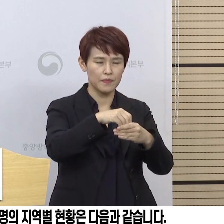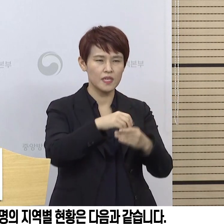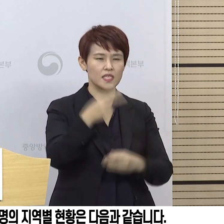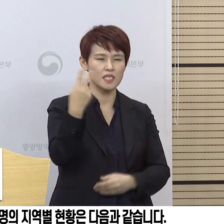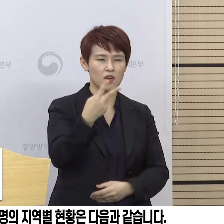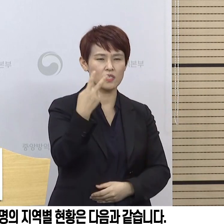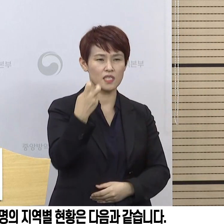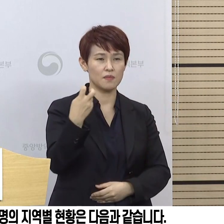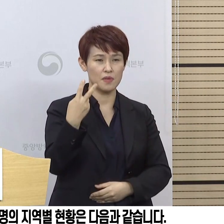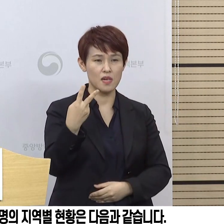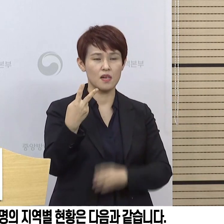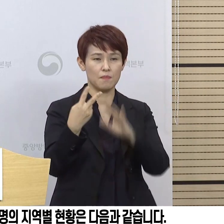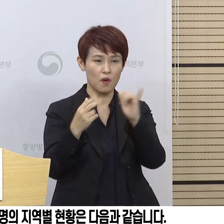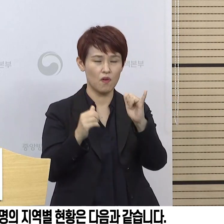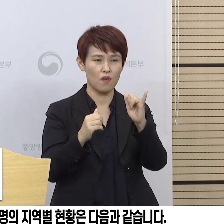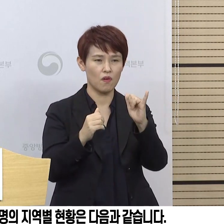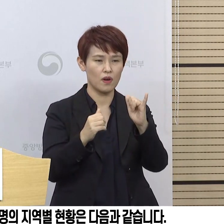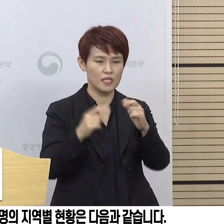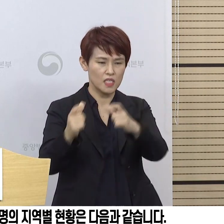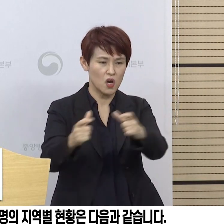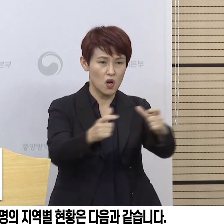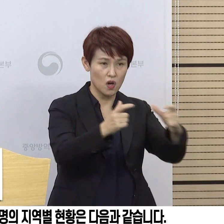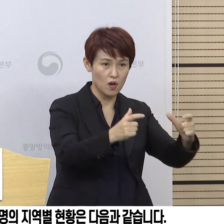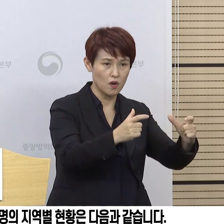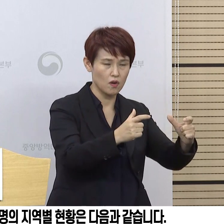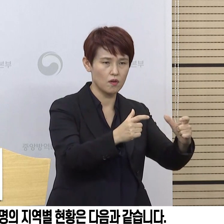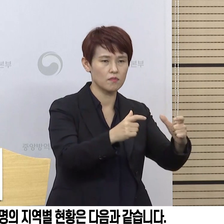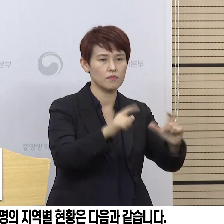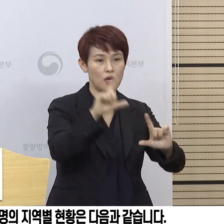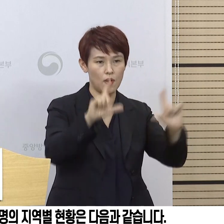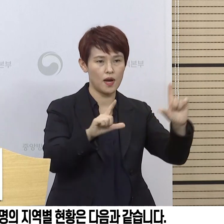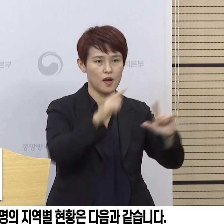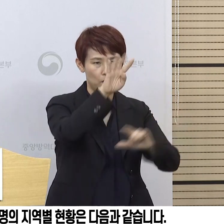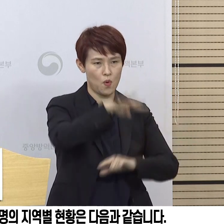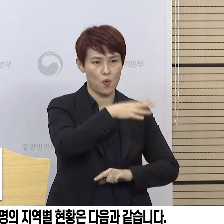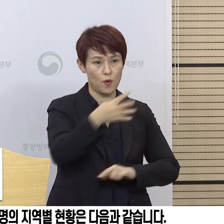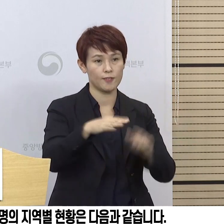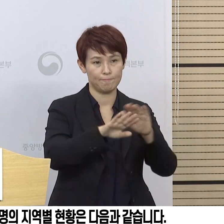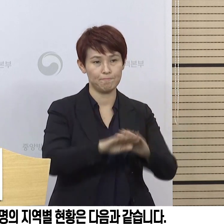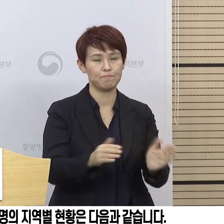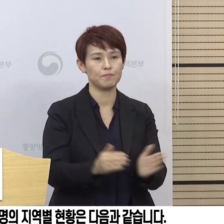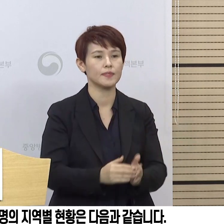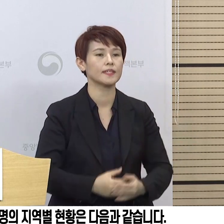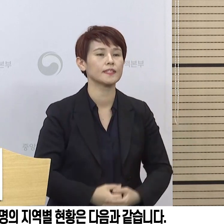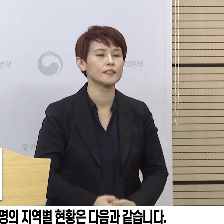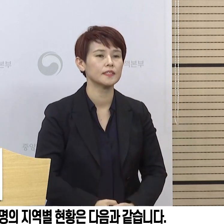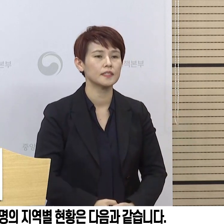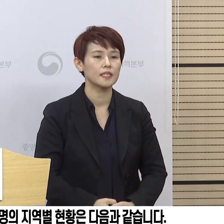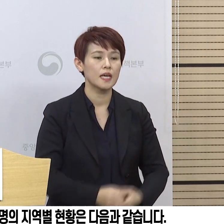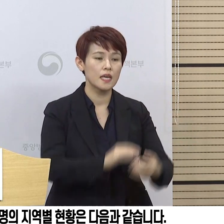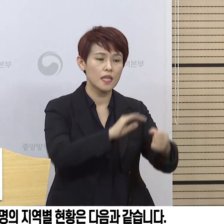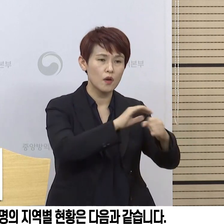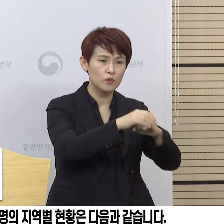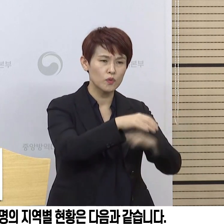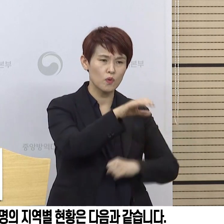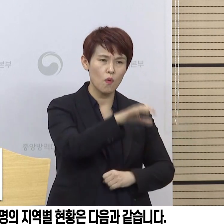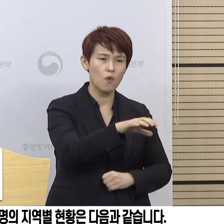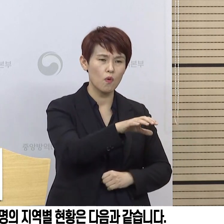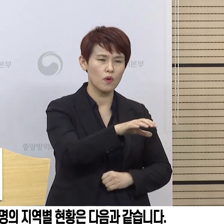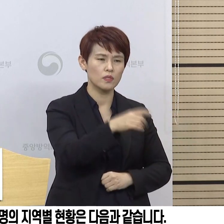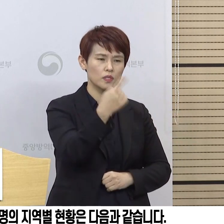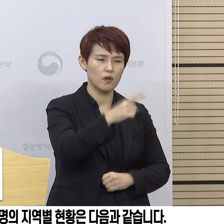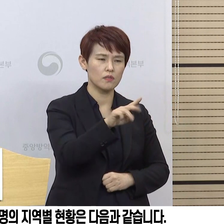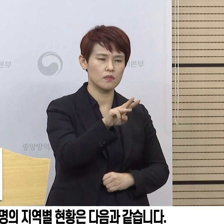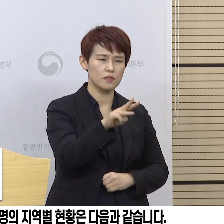,022명의 지역별 현황을 표로 첨부를 하였습니다. 대구 쪽이 1